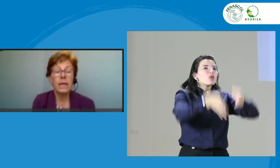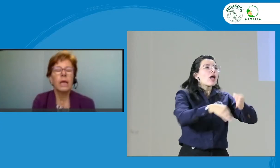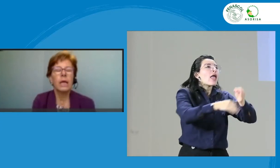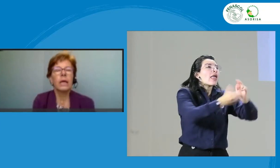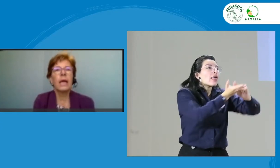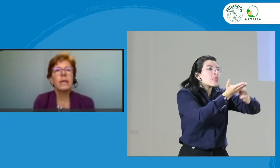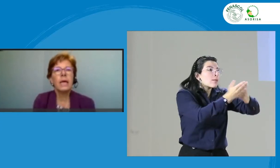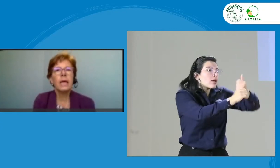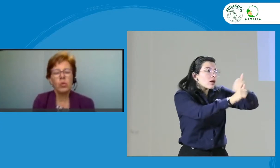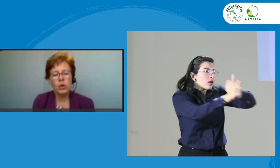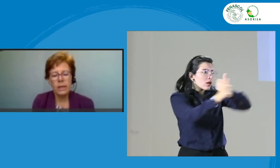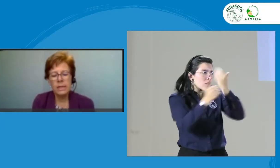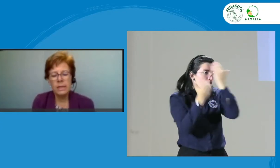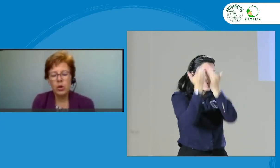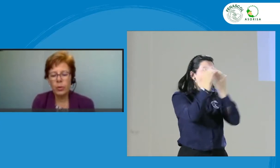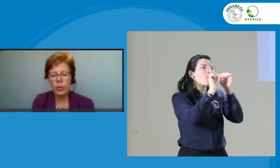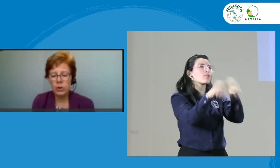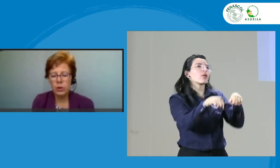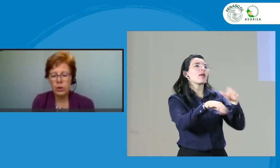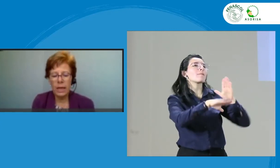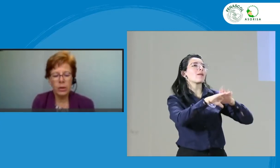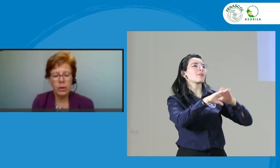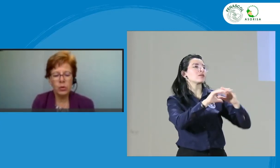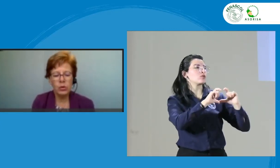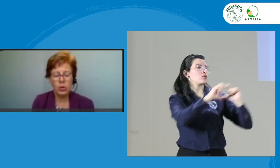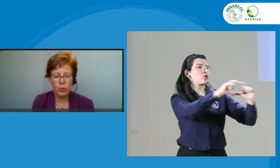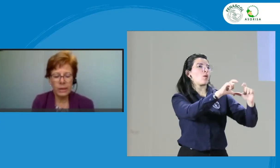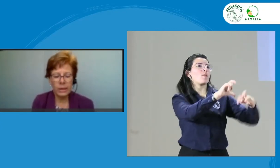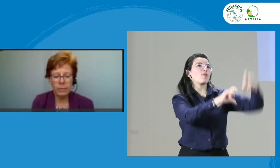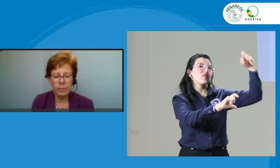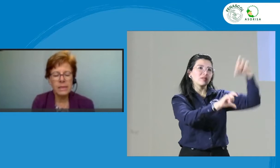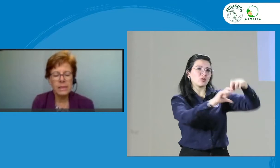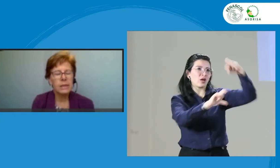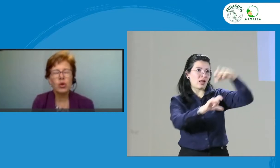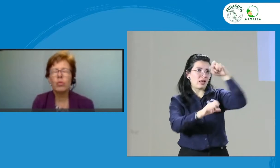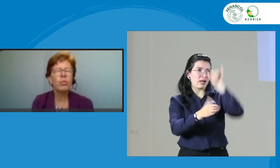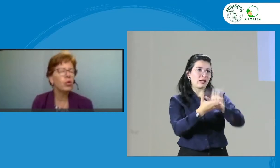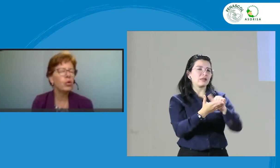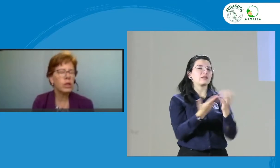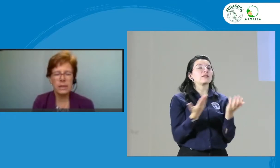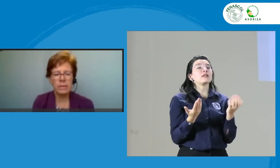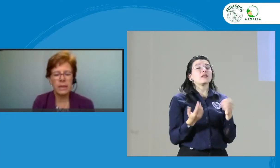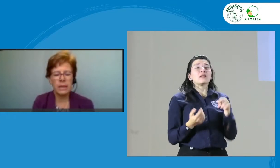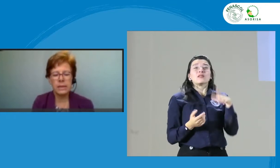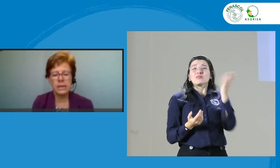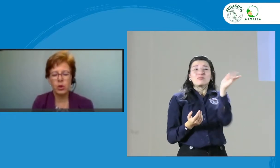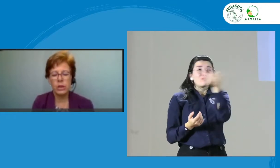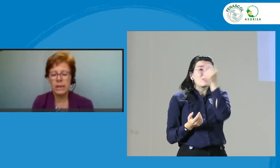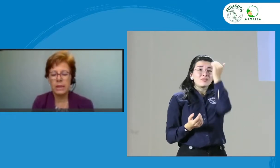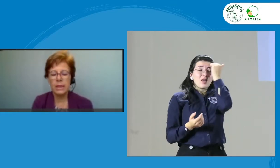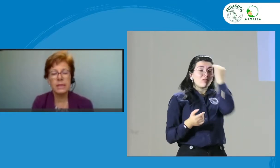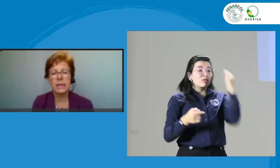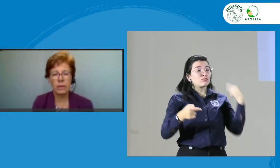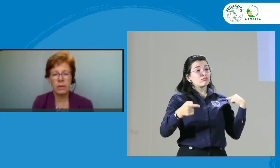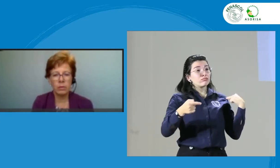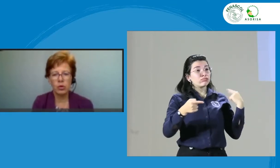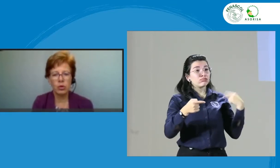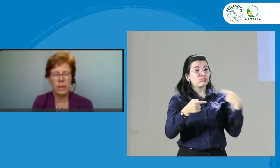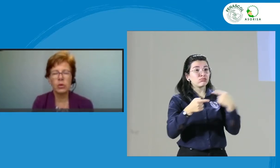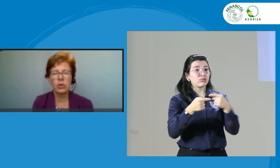Cada día en nuestro ejercicio profesional, como intérpretes, son muchísimas las decisiones éticas que debemos tomar. Yo creo